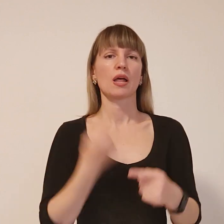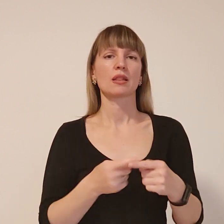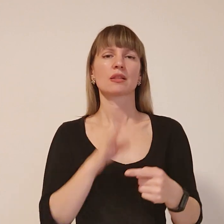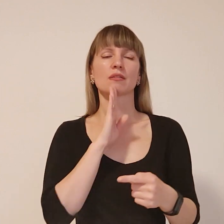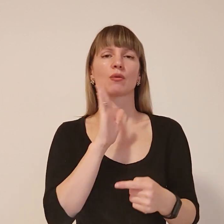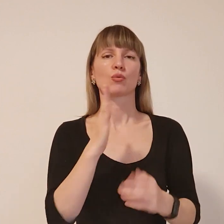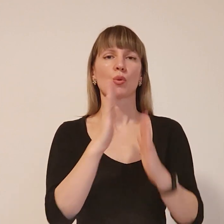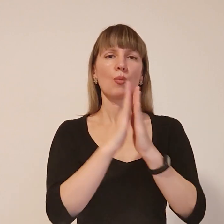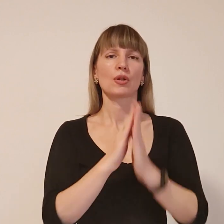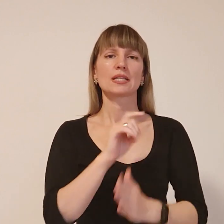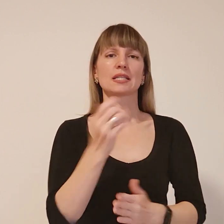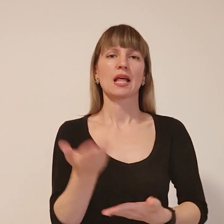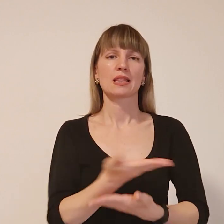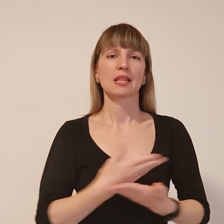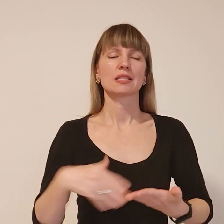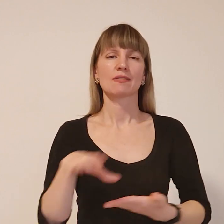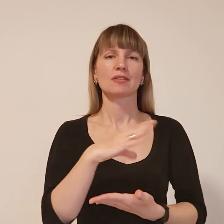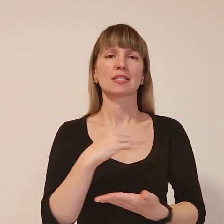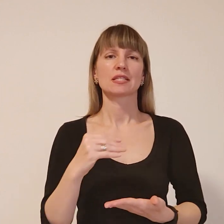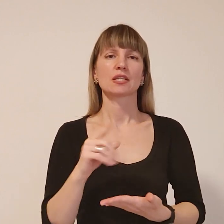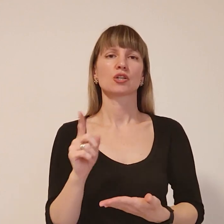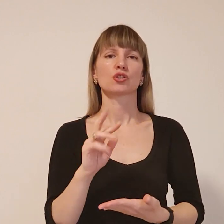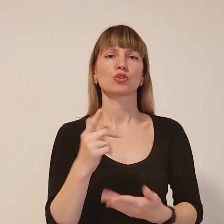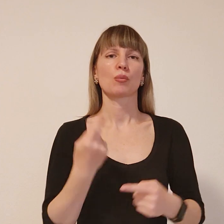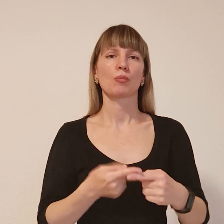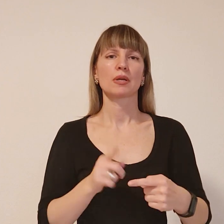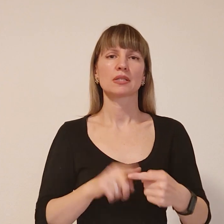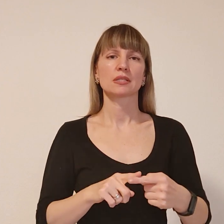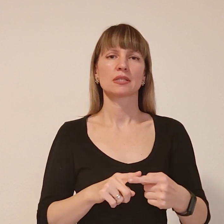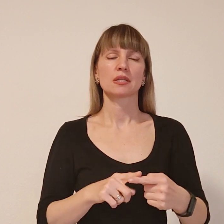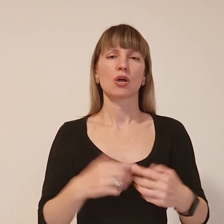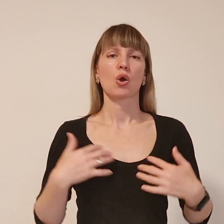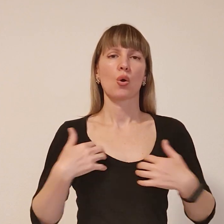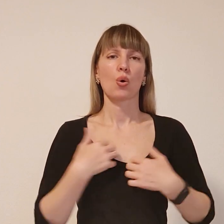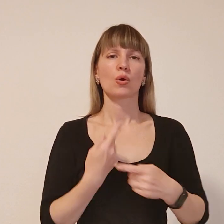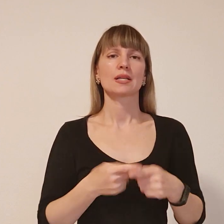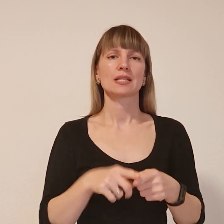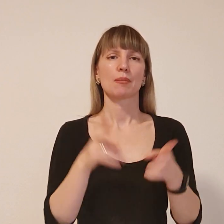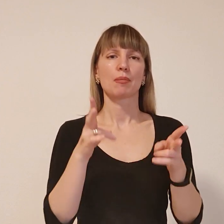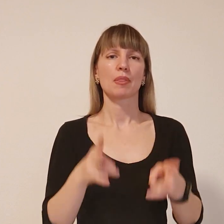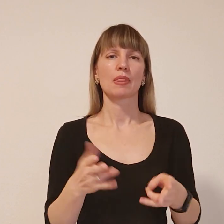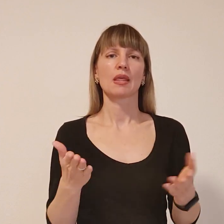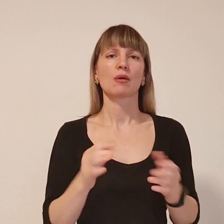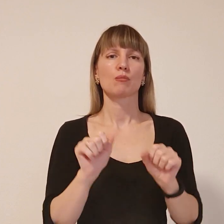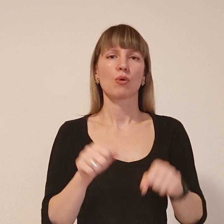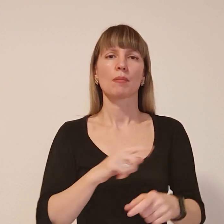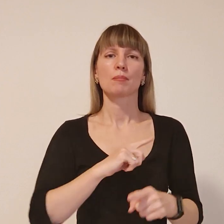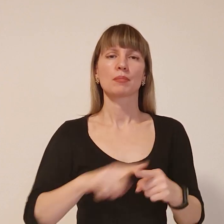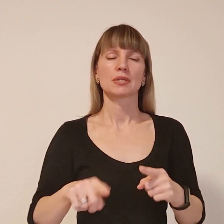молитися за нас всіх, щоб це горе, ця біда, якомога швидше закінчилася.